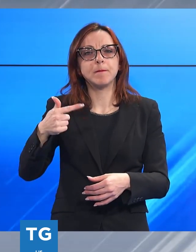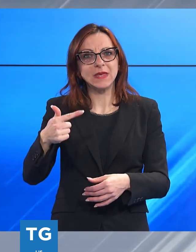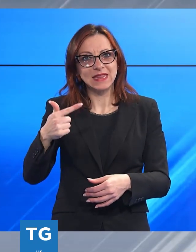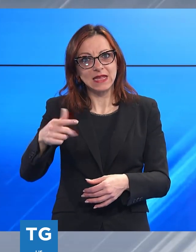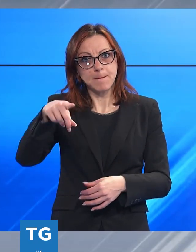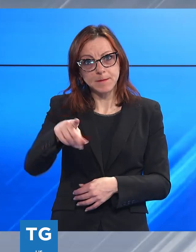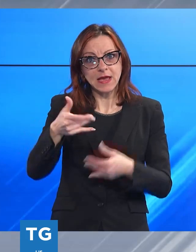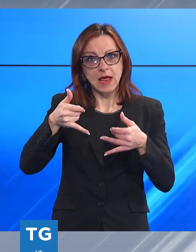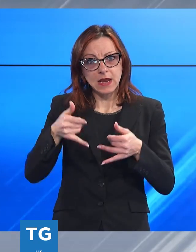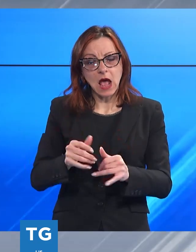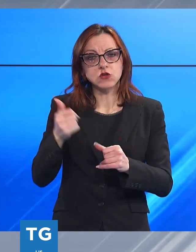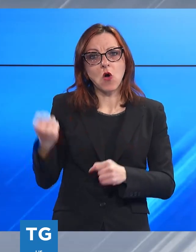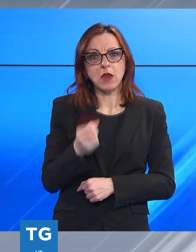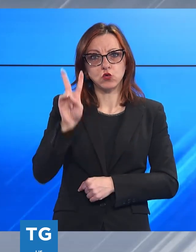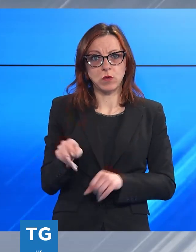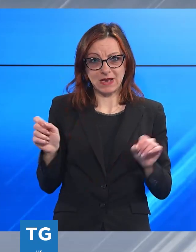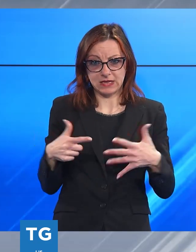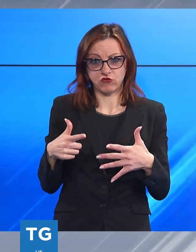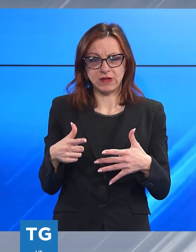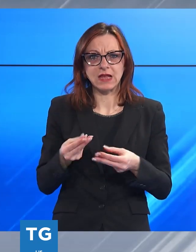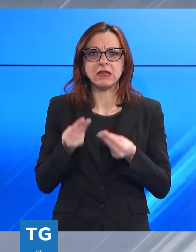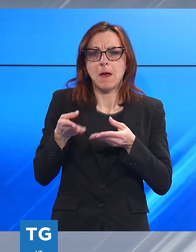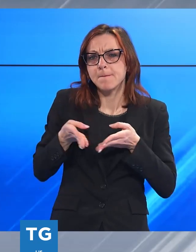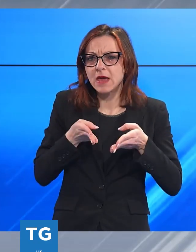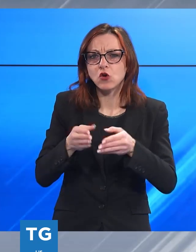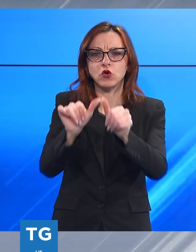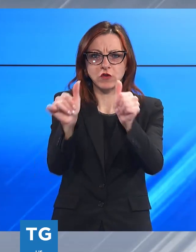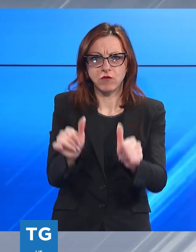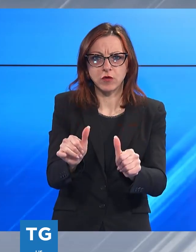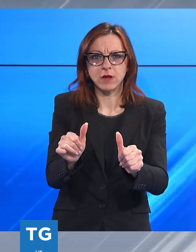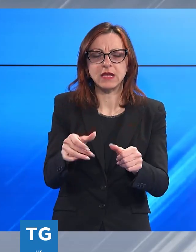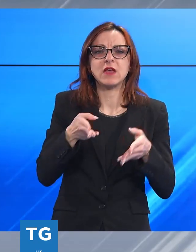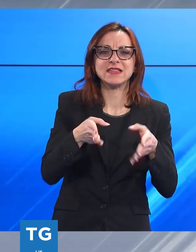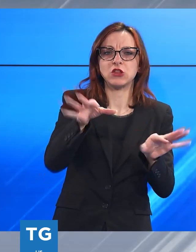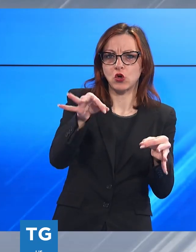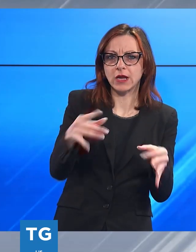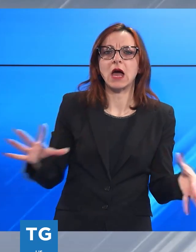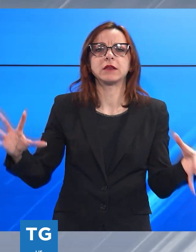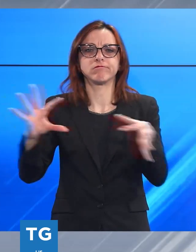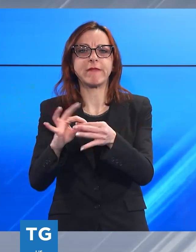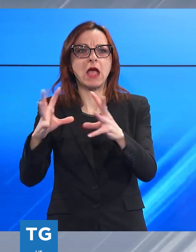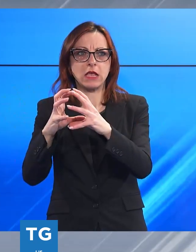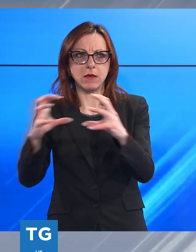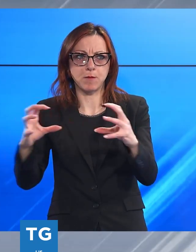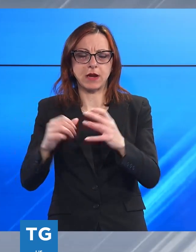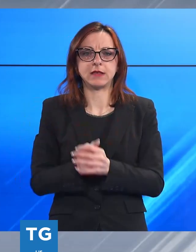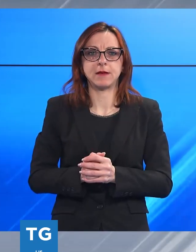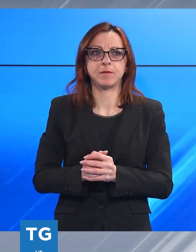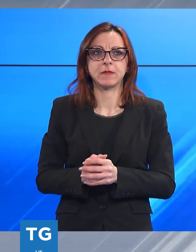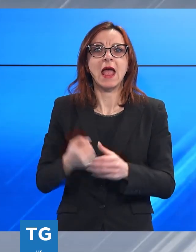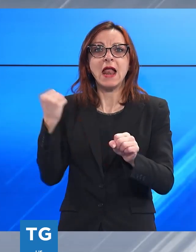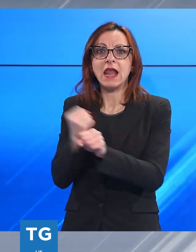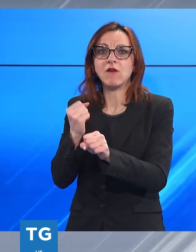specificatamente legati al settore cartario e imprese. Il lavoro fatto dal PTP Start è stato un lavoro all'avanguardia, un